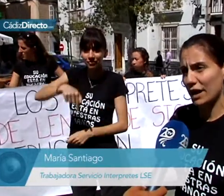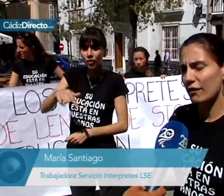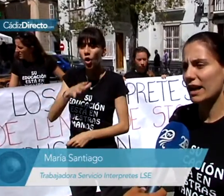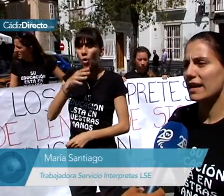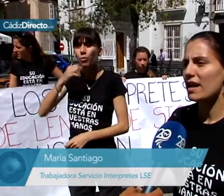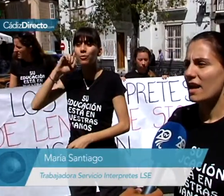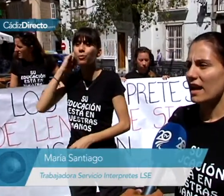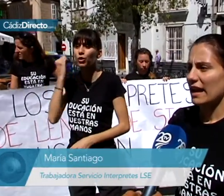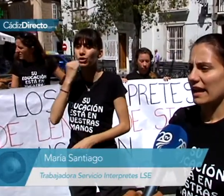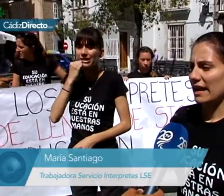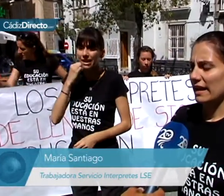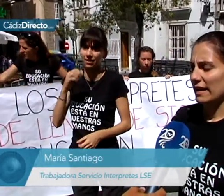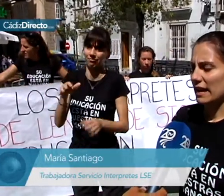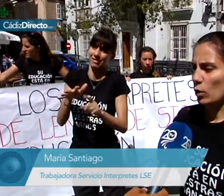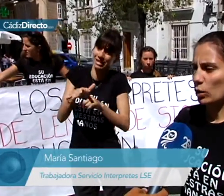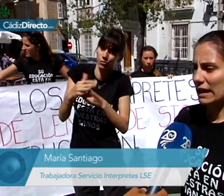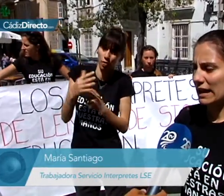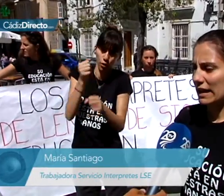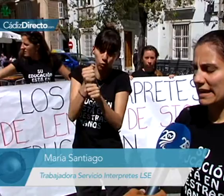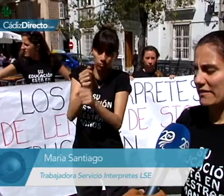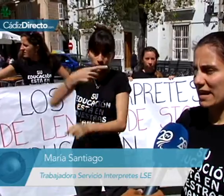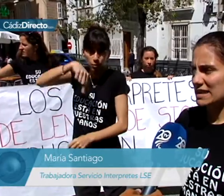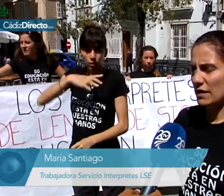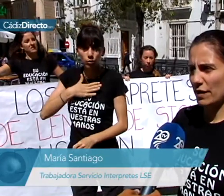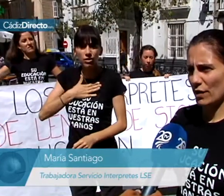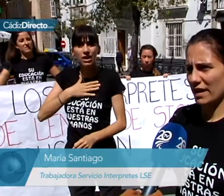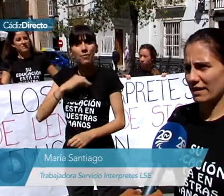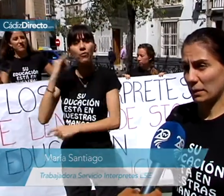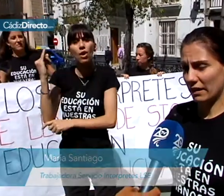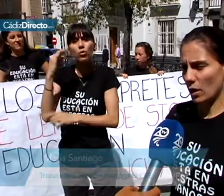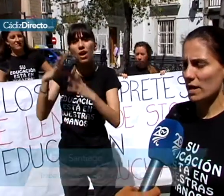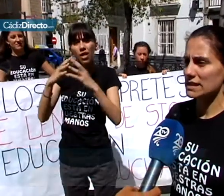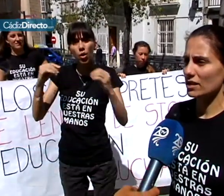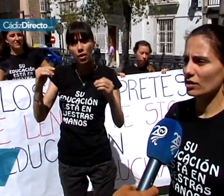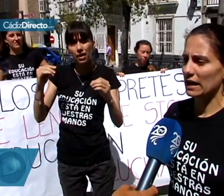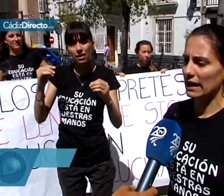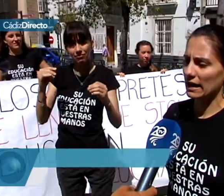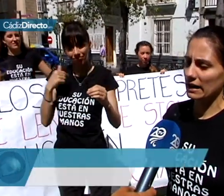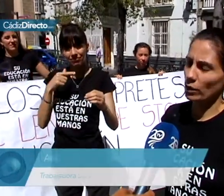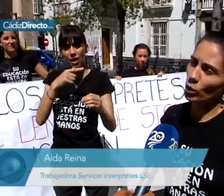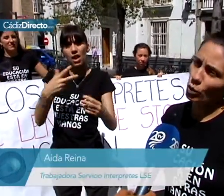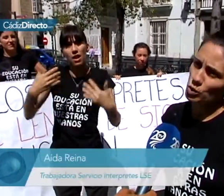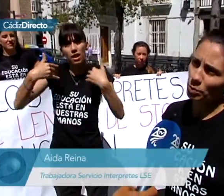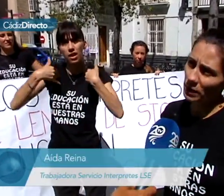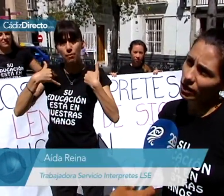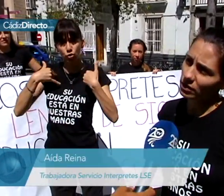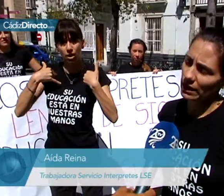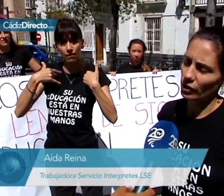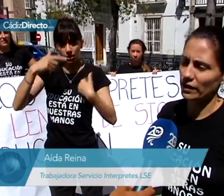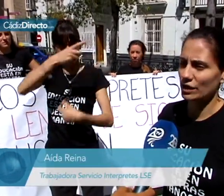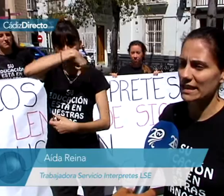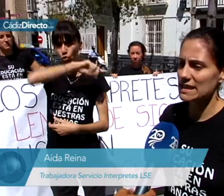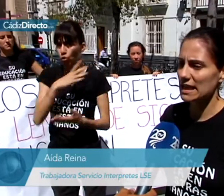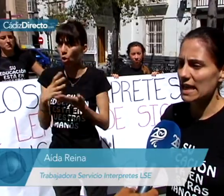reivindicaciones laborales. La Junta lleva el servicio de intérpretes de lengua y signos a través de un concurso público